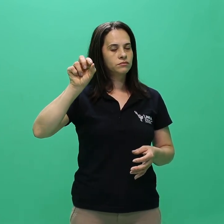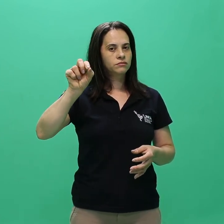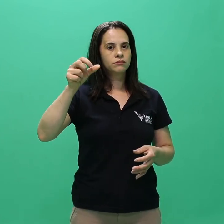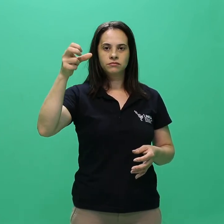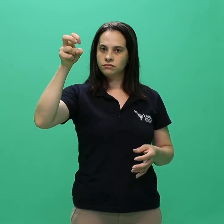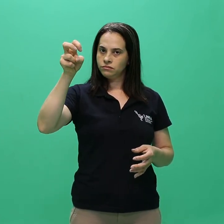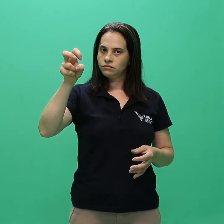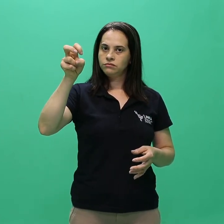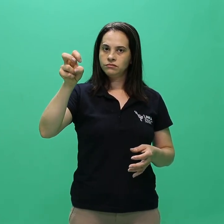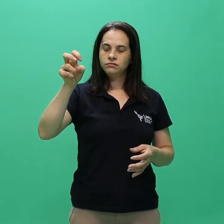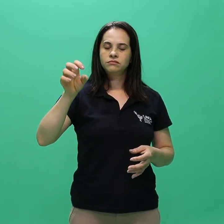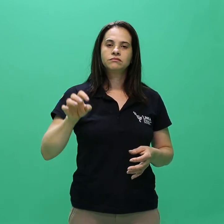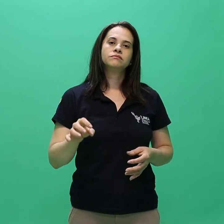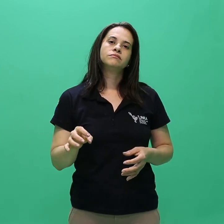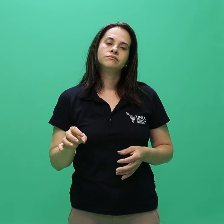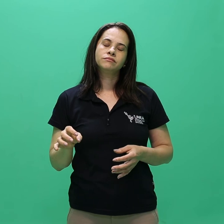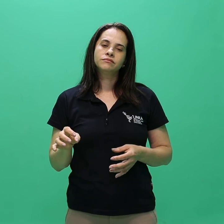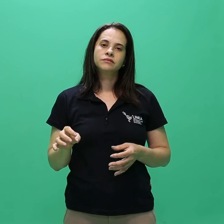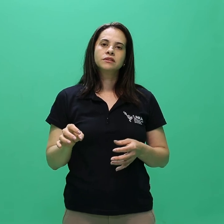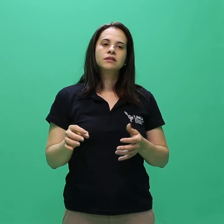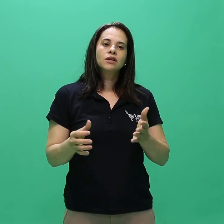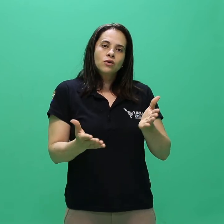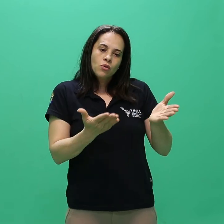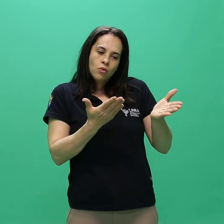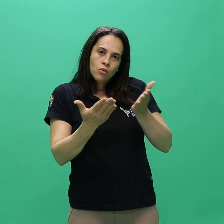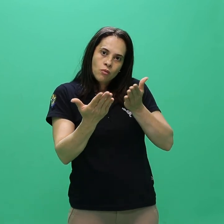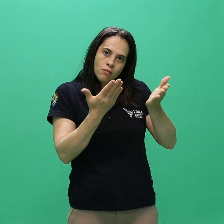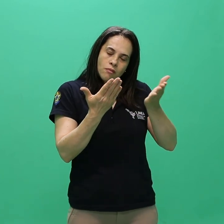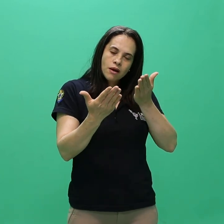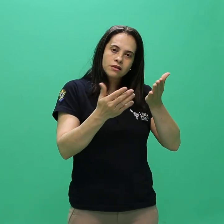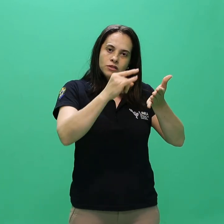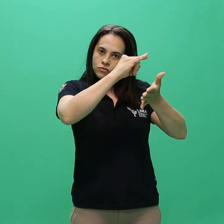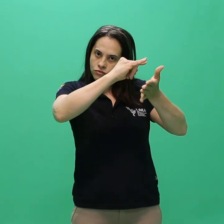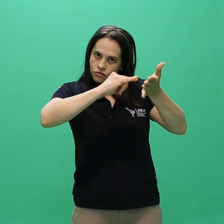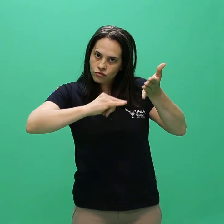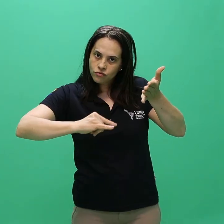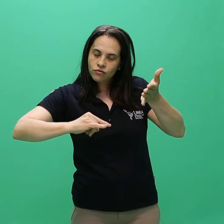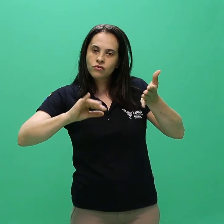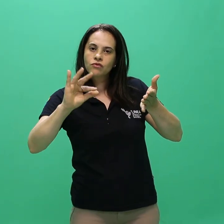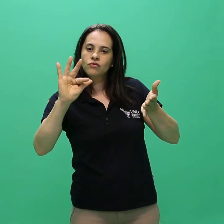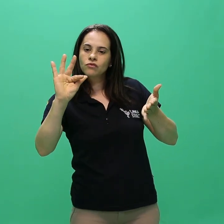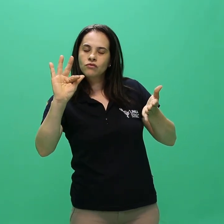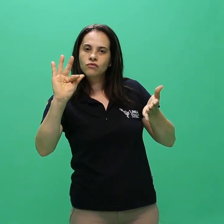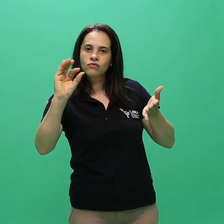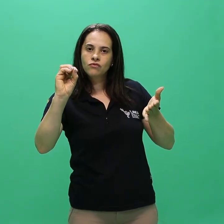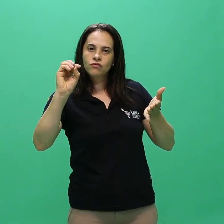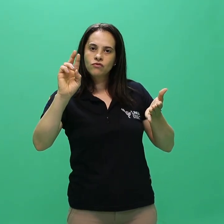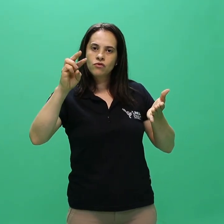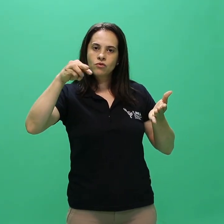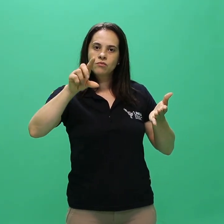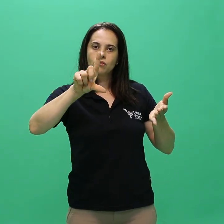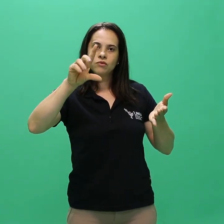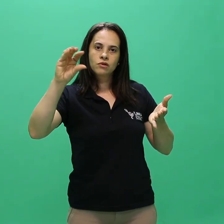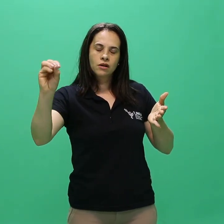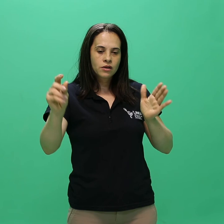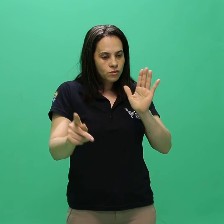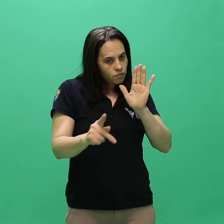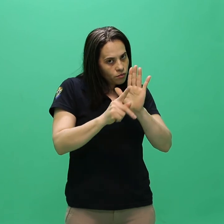acadêmicas dos institutos a quem pertence o curso projeto objeto de transferência, realizarão